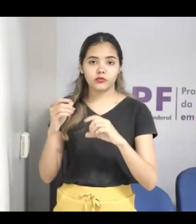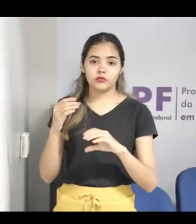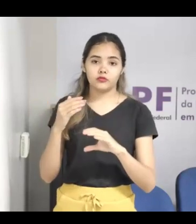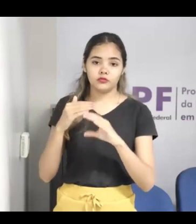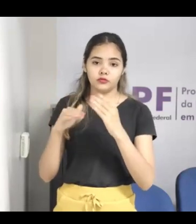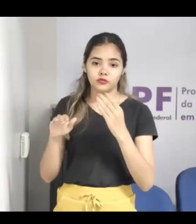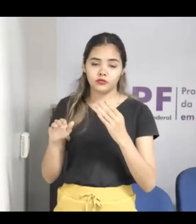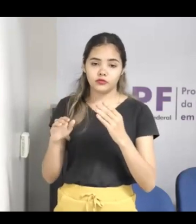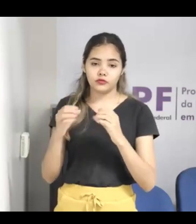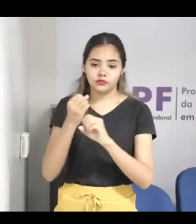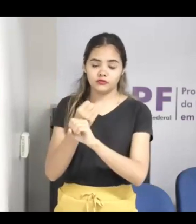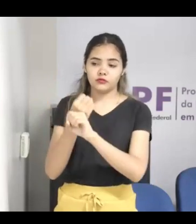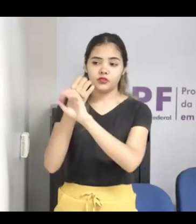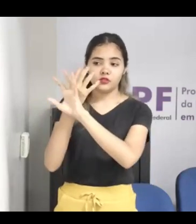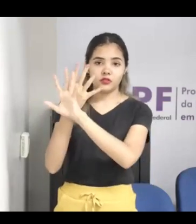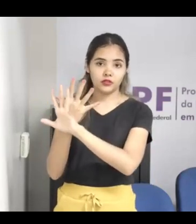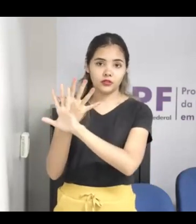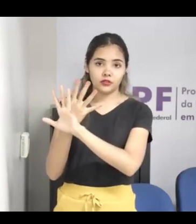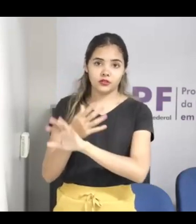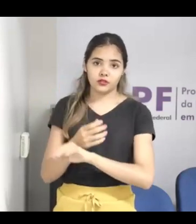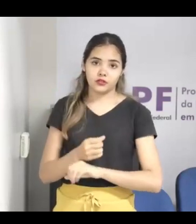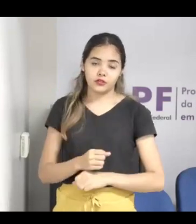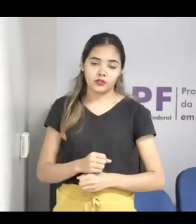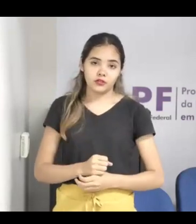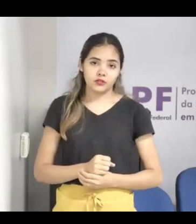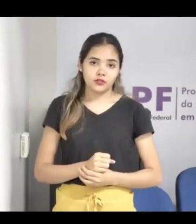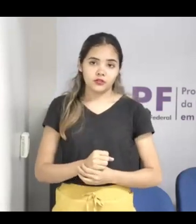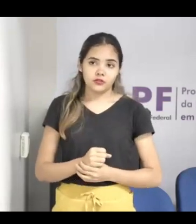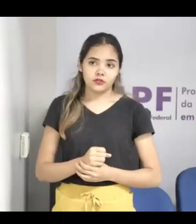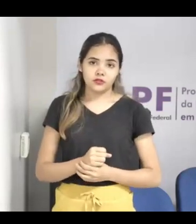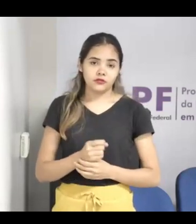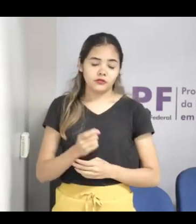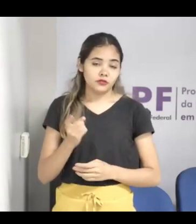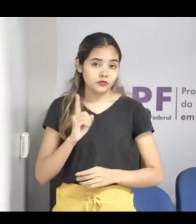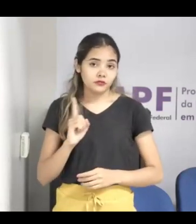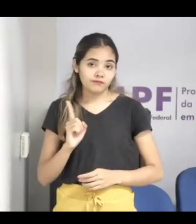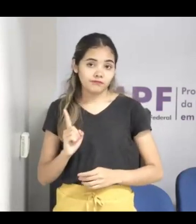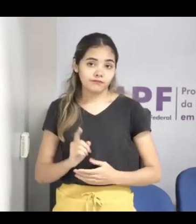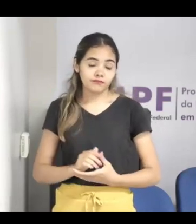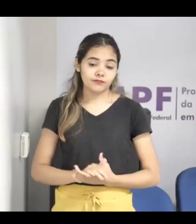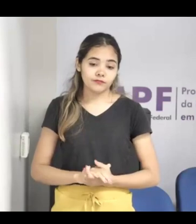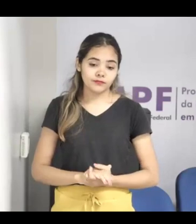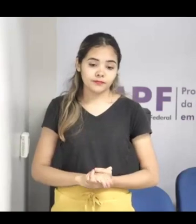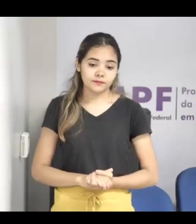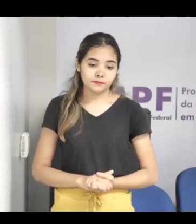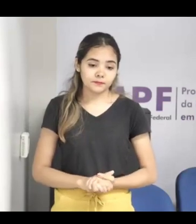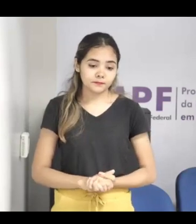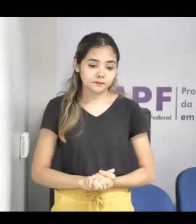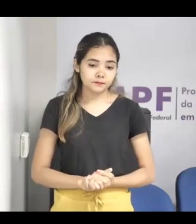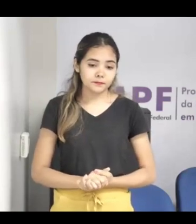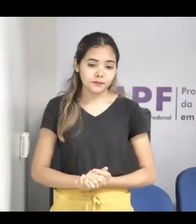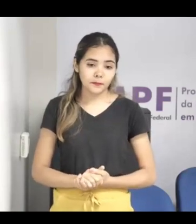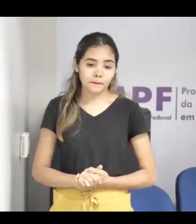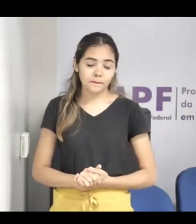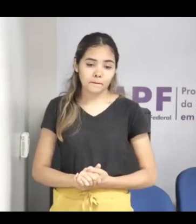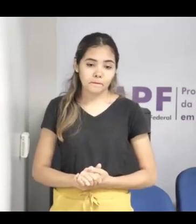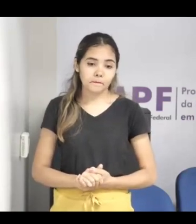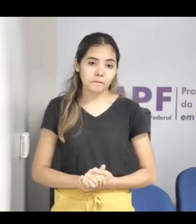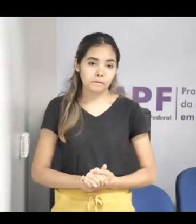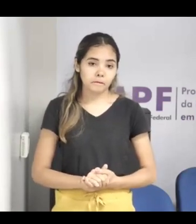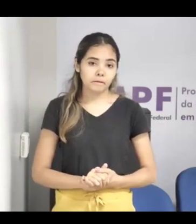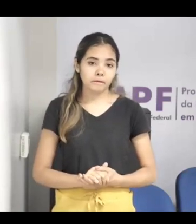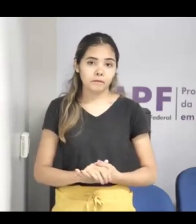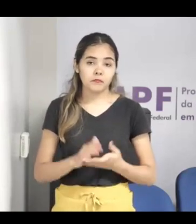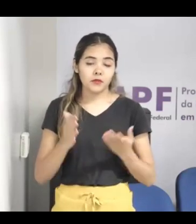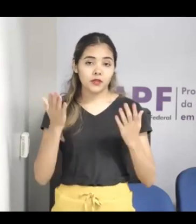amiguinha, que ele tem 12 anos, as pessoas usam fotos falsas, as pessoas usam o nome falsos, falsos, né, existe a inteligência artificial